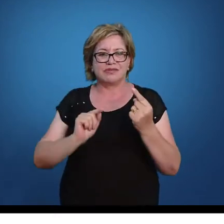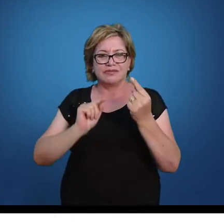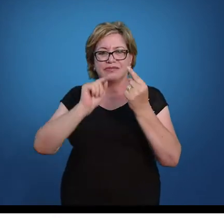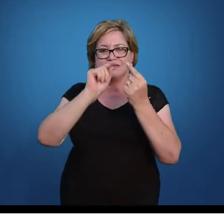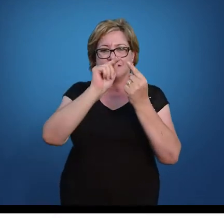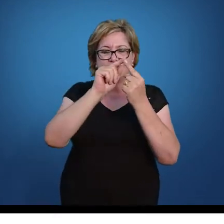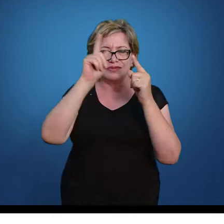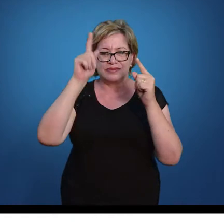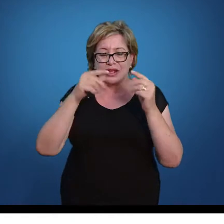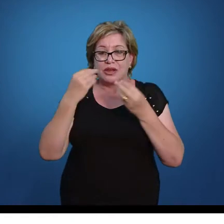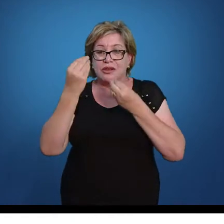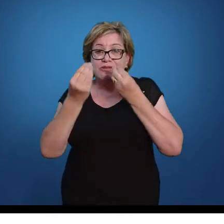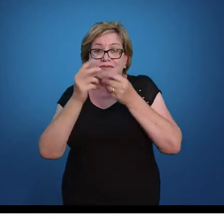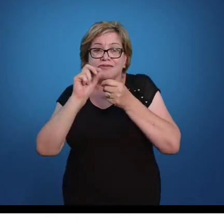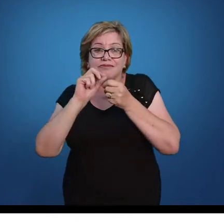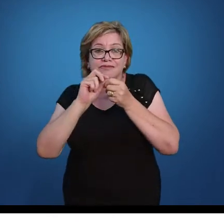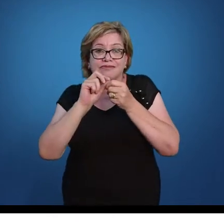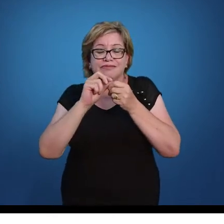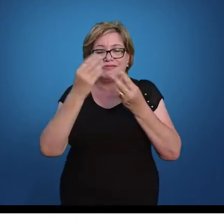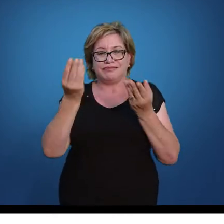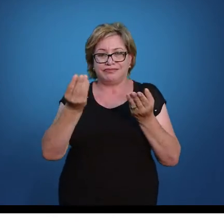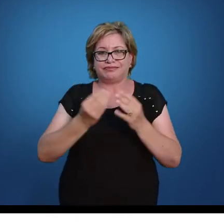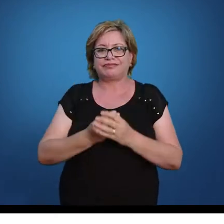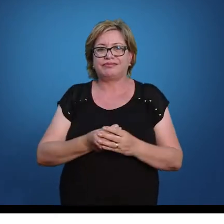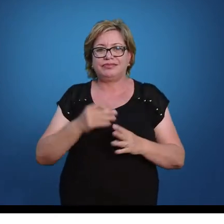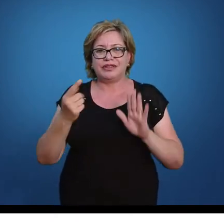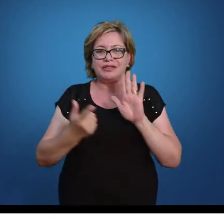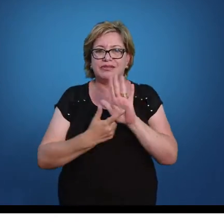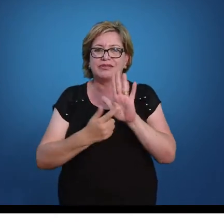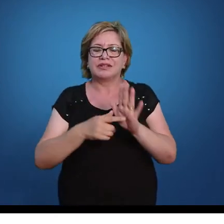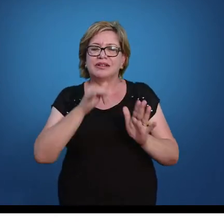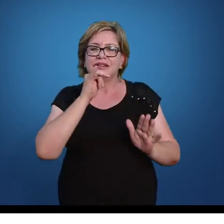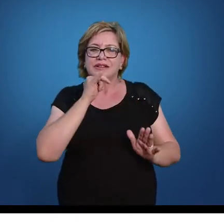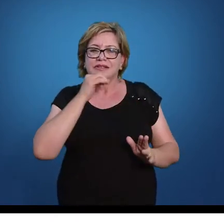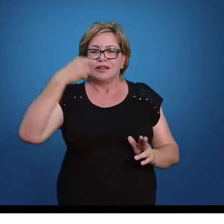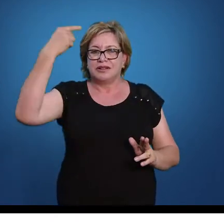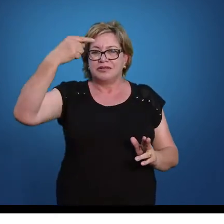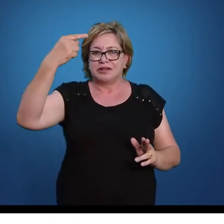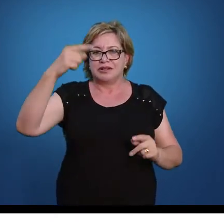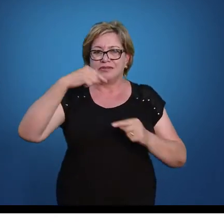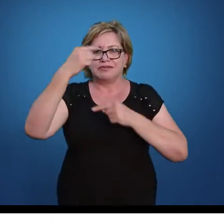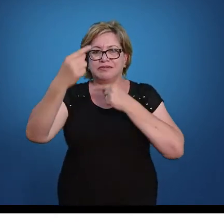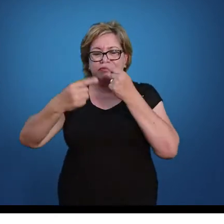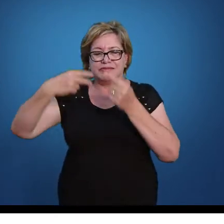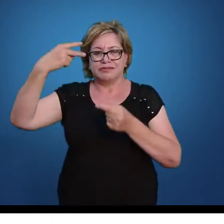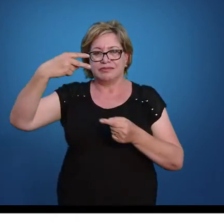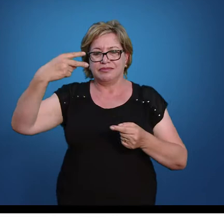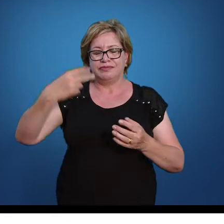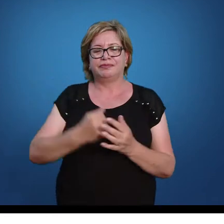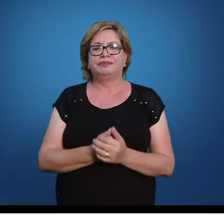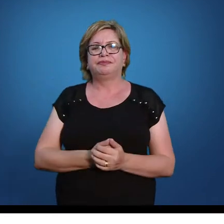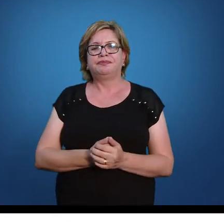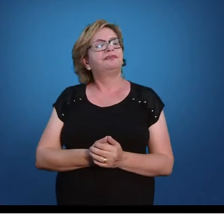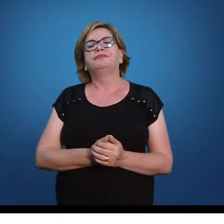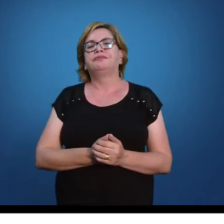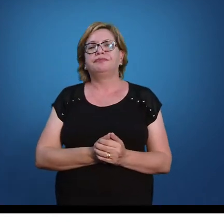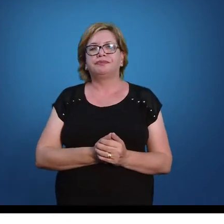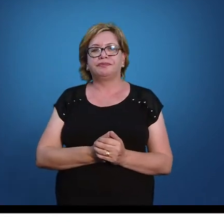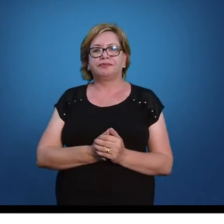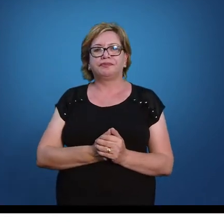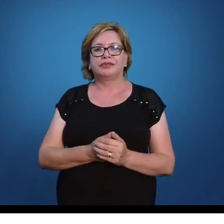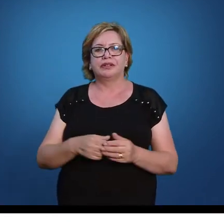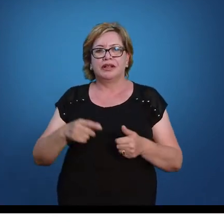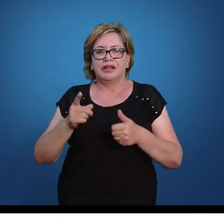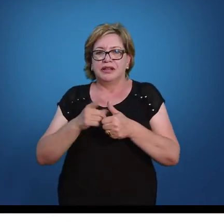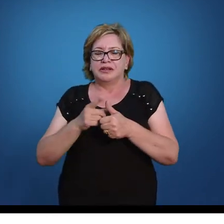vai ser solucionar essa equação. Então, eu vou começar com o exemplo de uma equação do primeiro grau, depois uma equação do segundo grau. Então, no